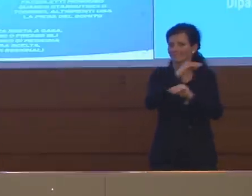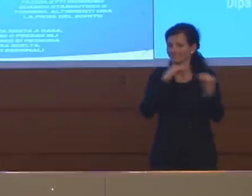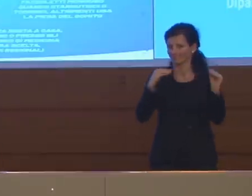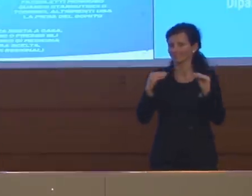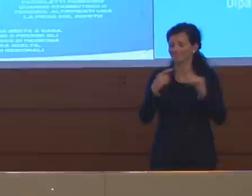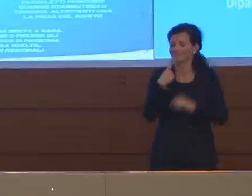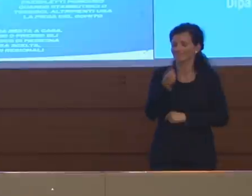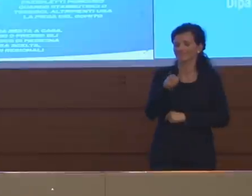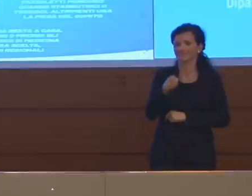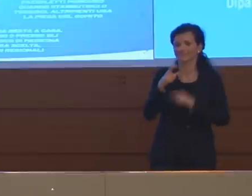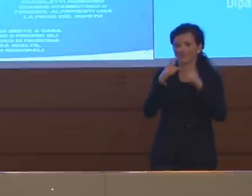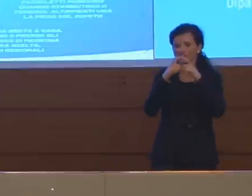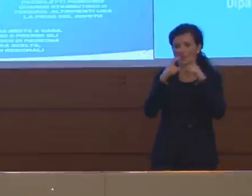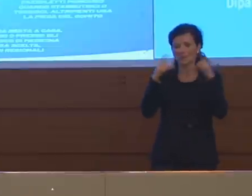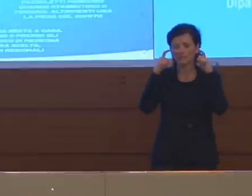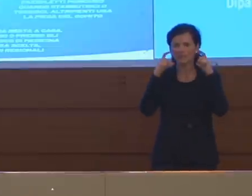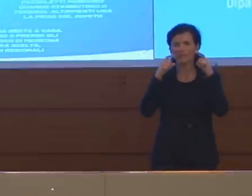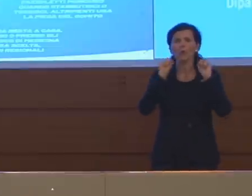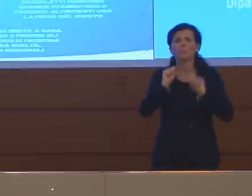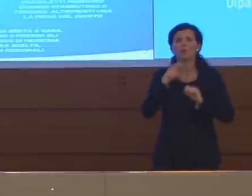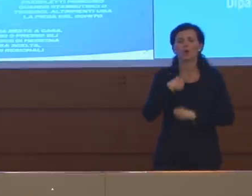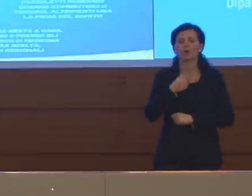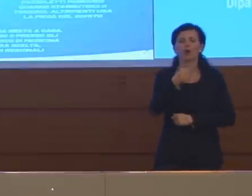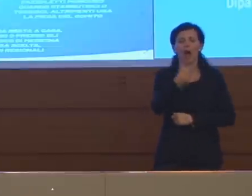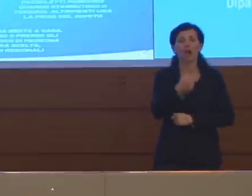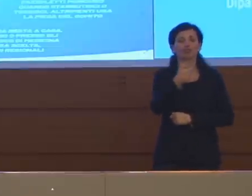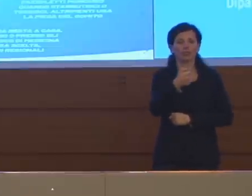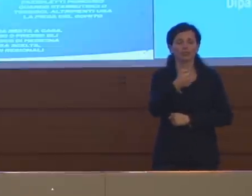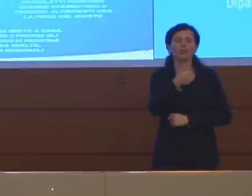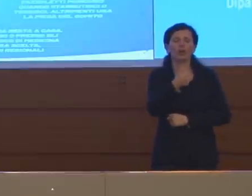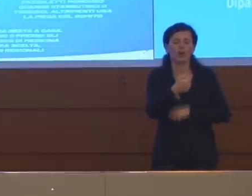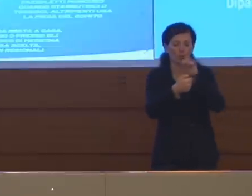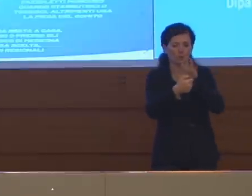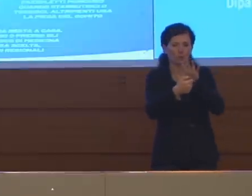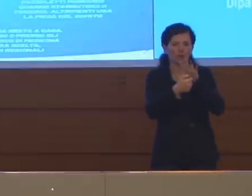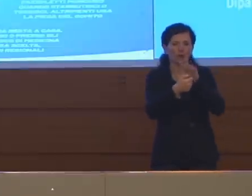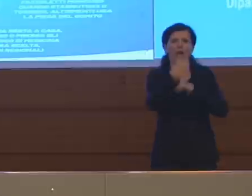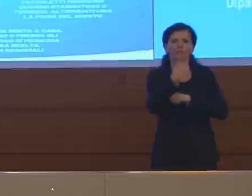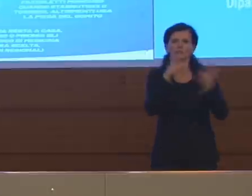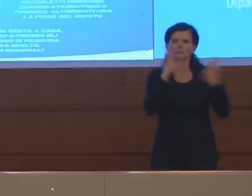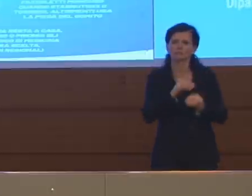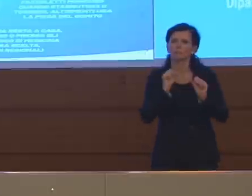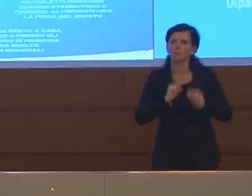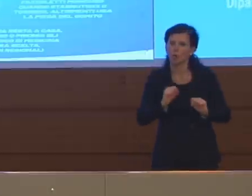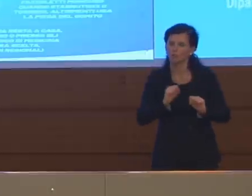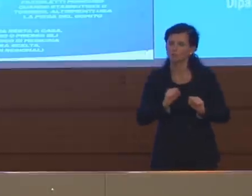presunte sul fatto che se accendo un accendino e soffio l'accendino si debba spegnere o meno? Grazie.